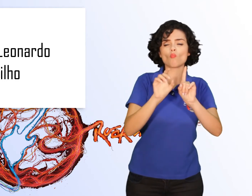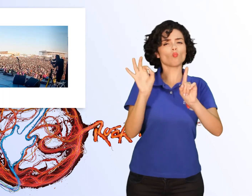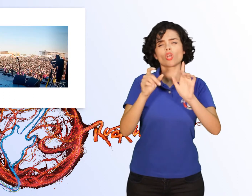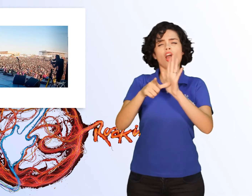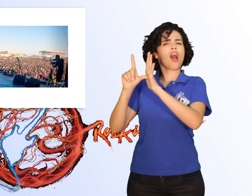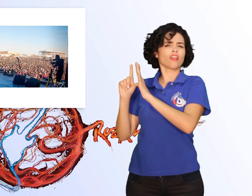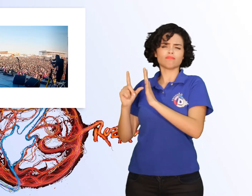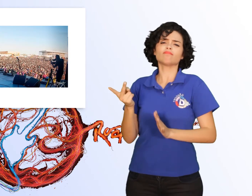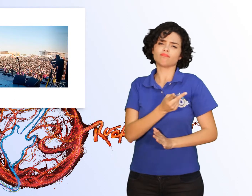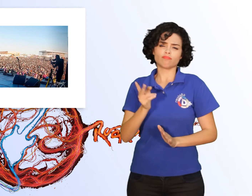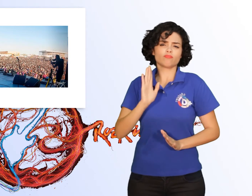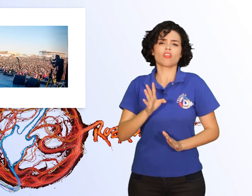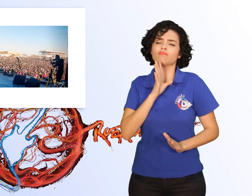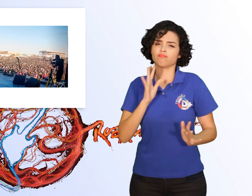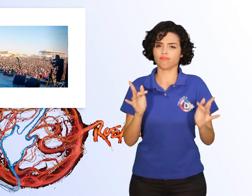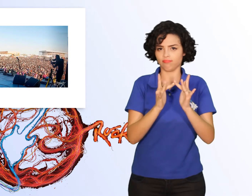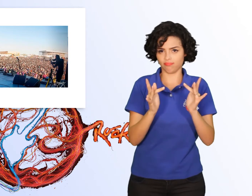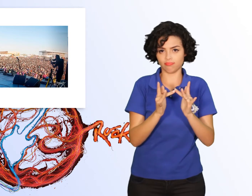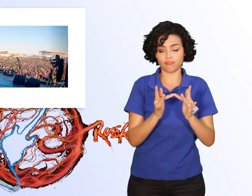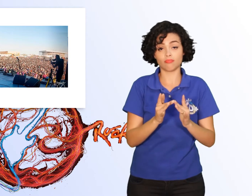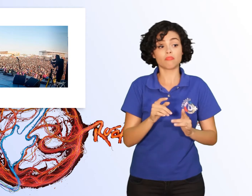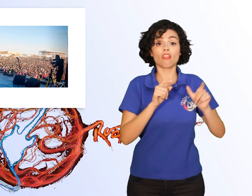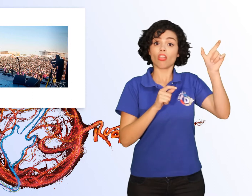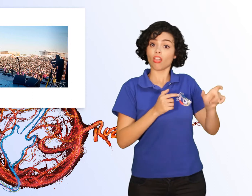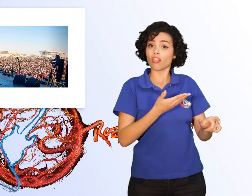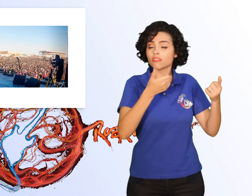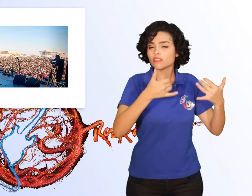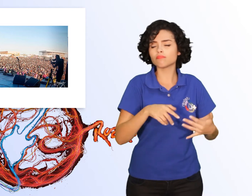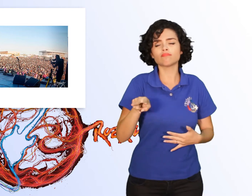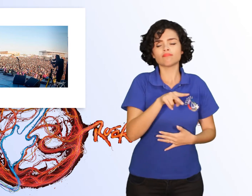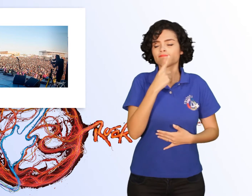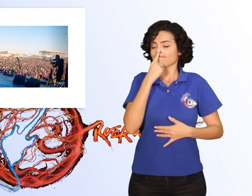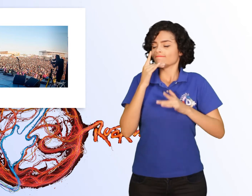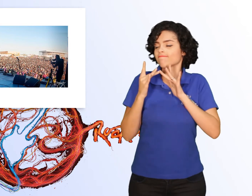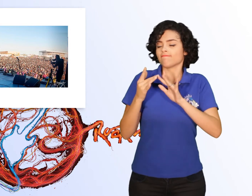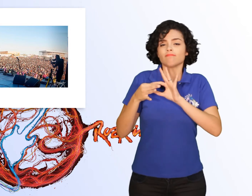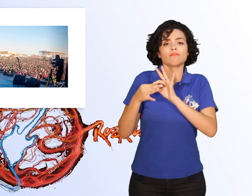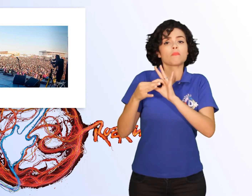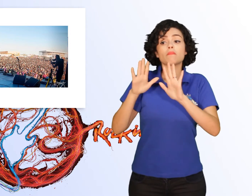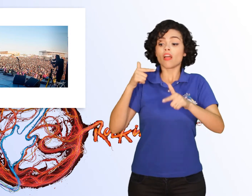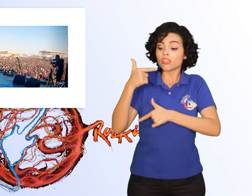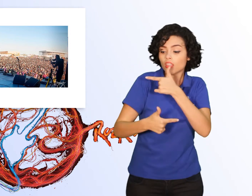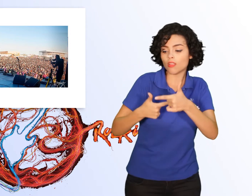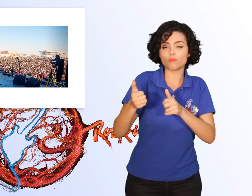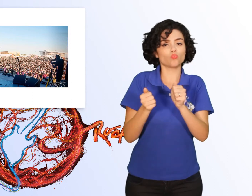palco. Segundo o ator, os dois têm uma ligação muito forte, mas nunca haviam